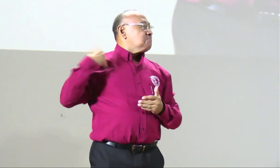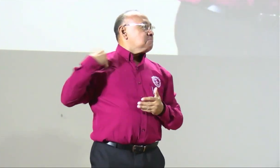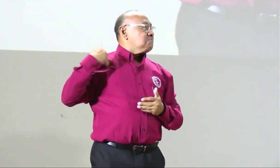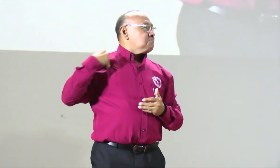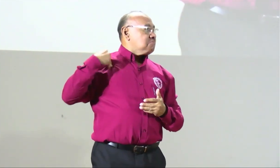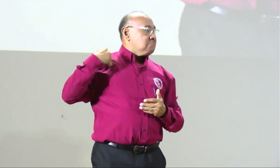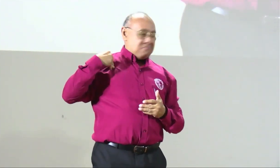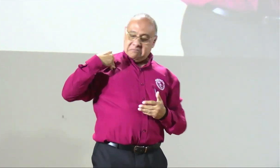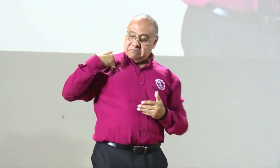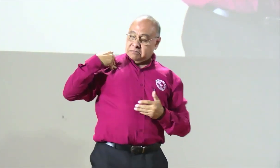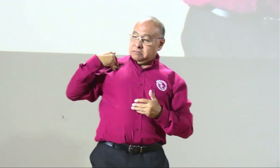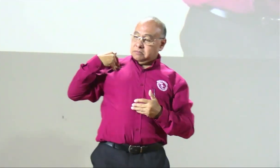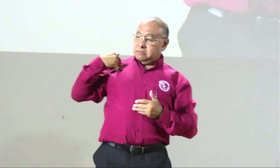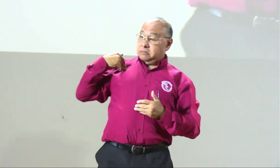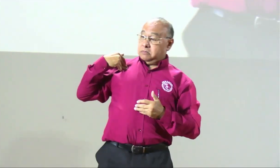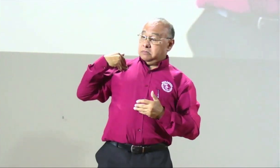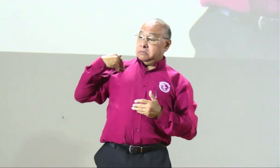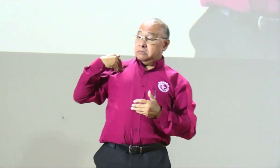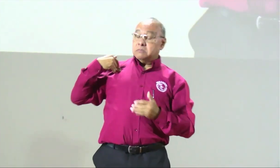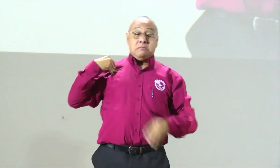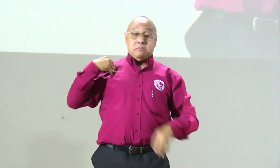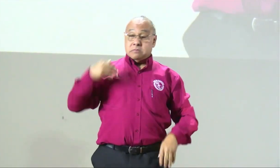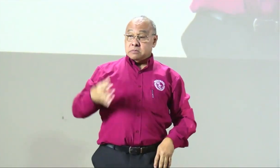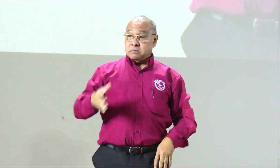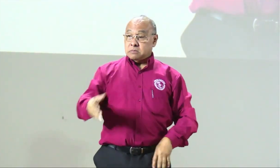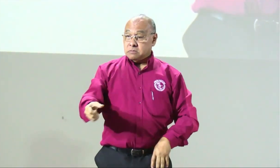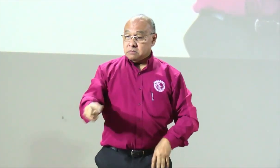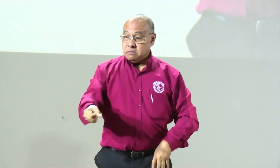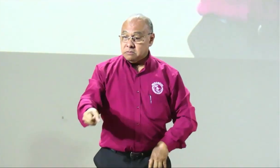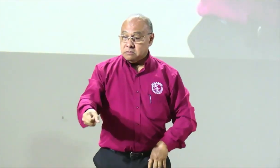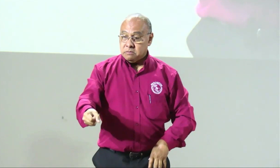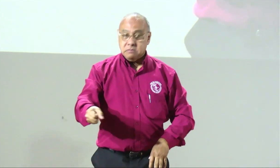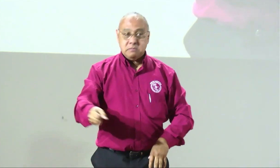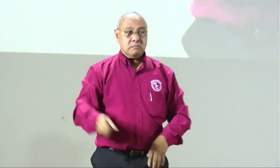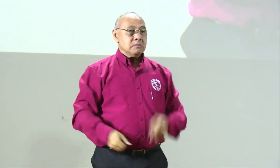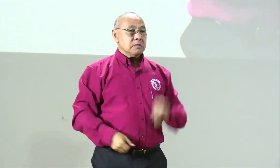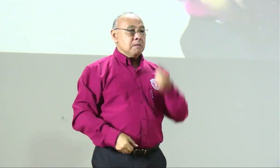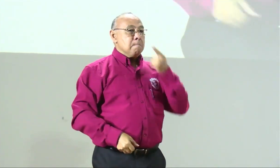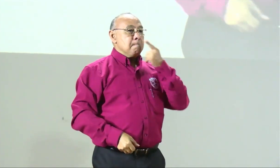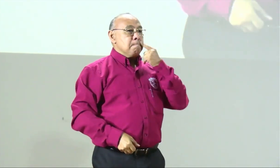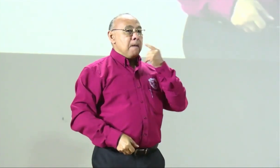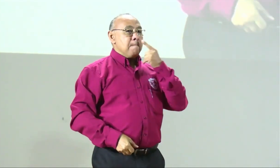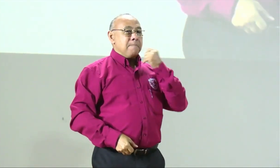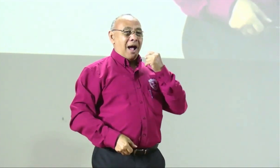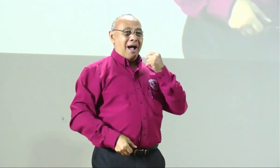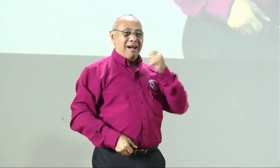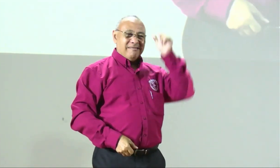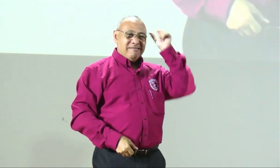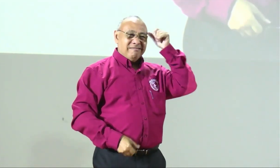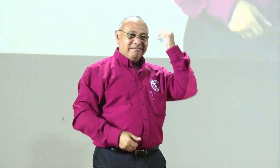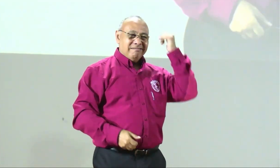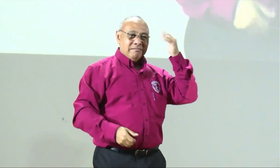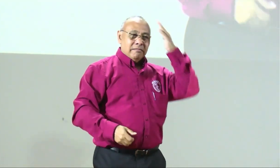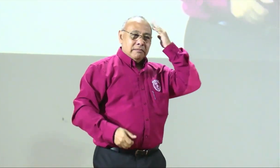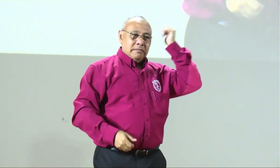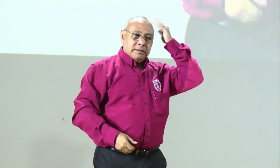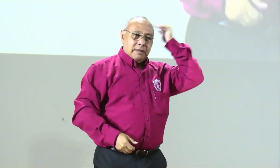¿cómo estás? y me van a llamar y me van a saludar ojalá llegue hasta a mí una persona que se pueda